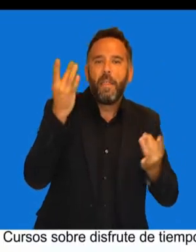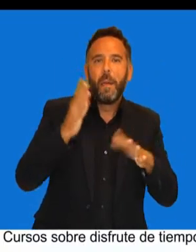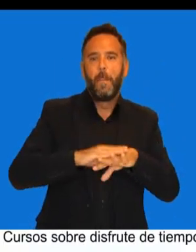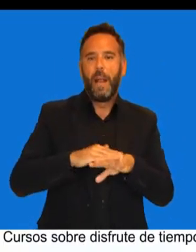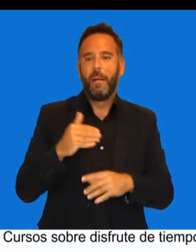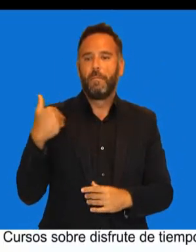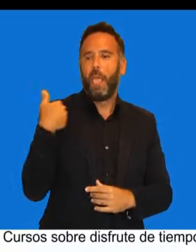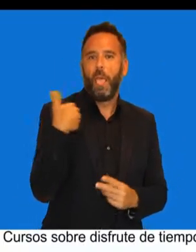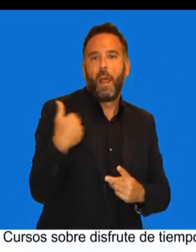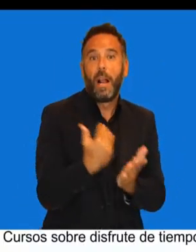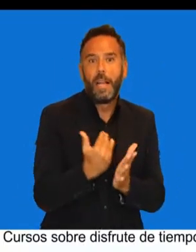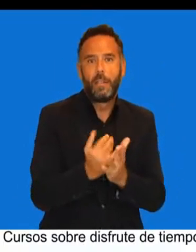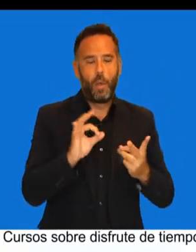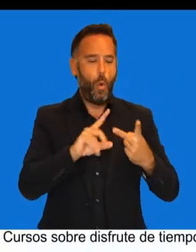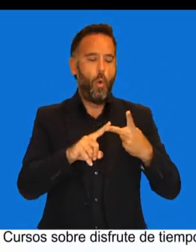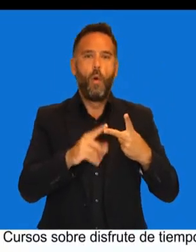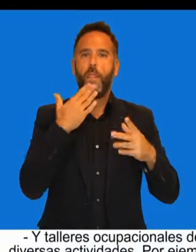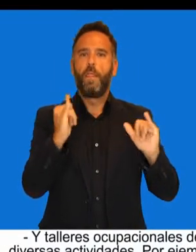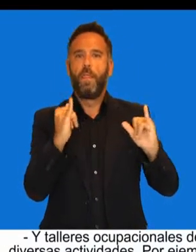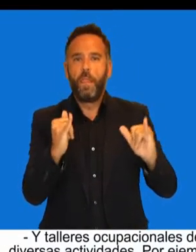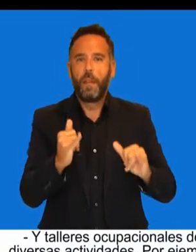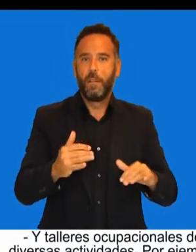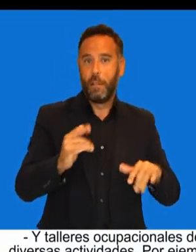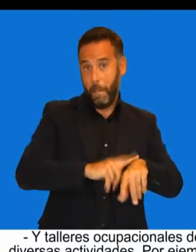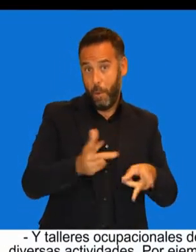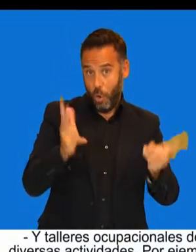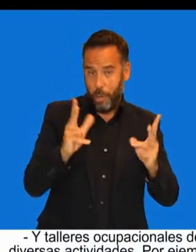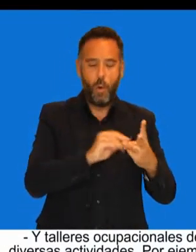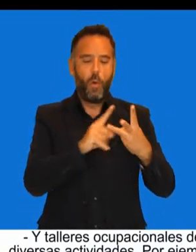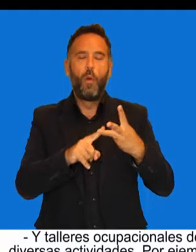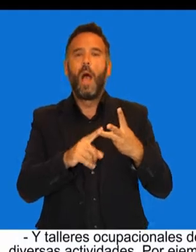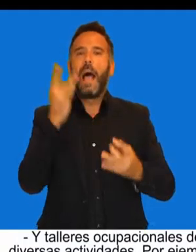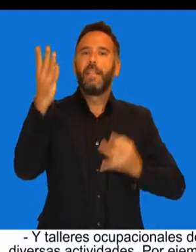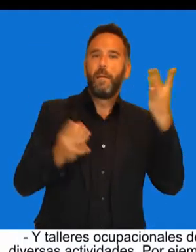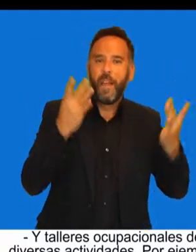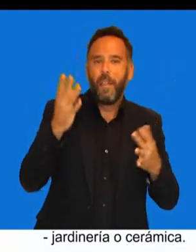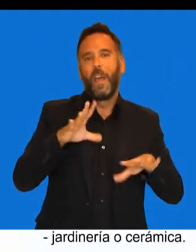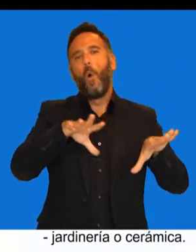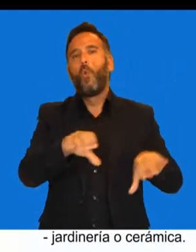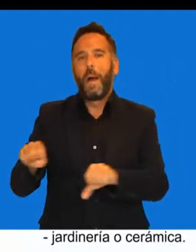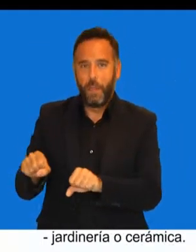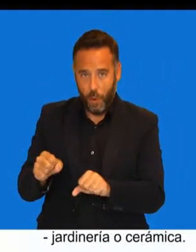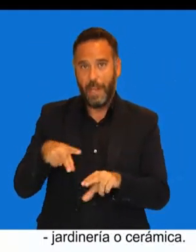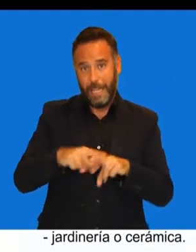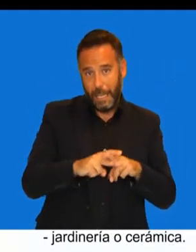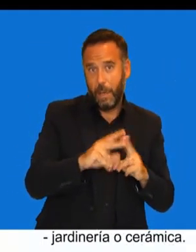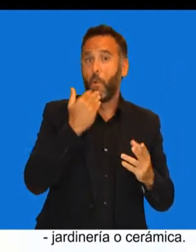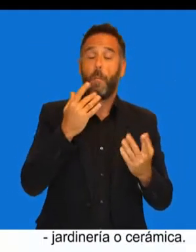Cursos sobre disfrute del tiempo libre. Y talleres ocupacionales de diversas actividades, por ejemplo, jardinería o cerámica.